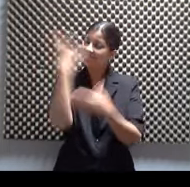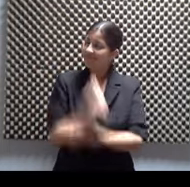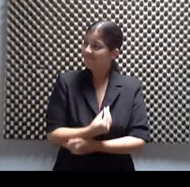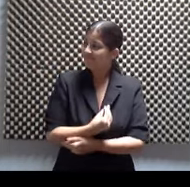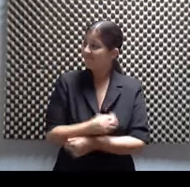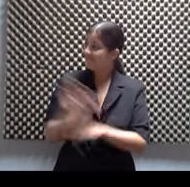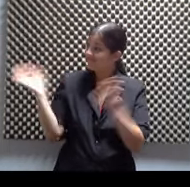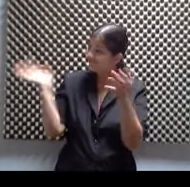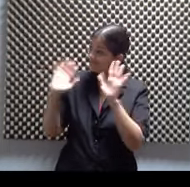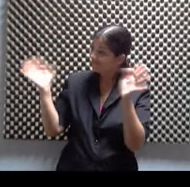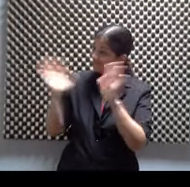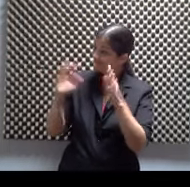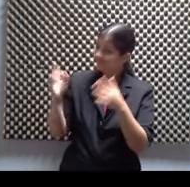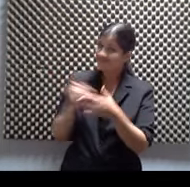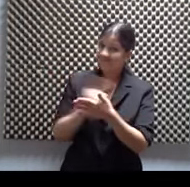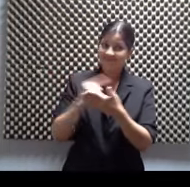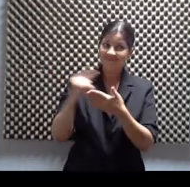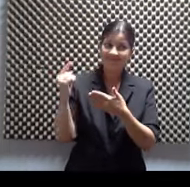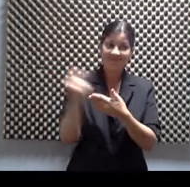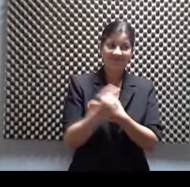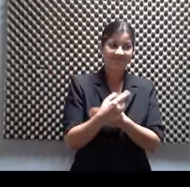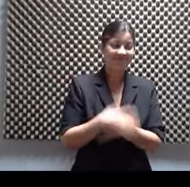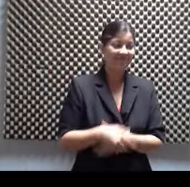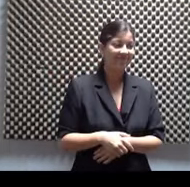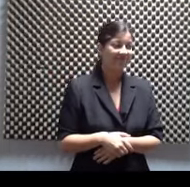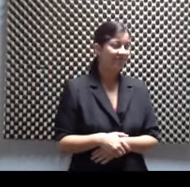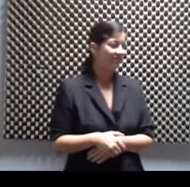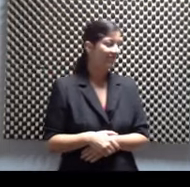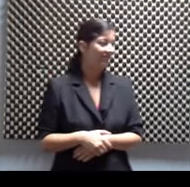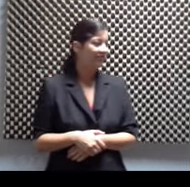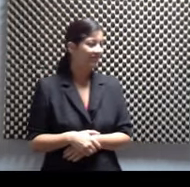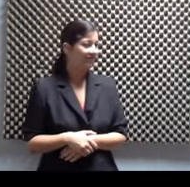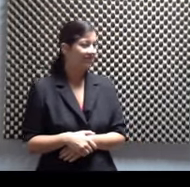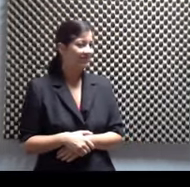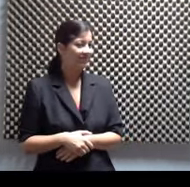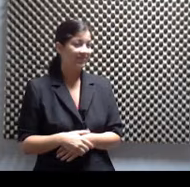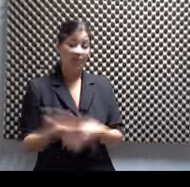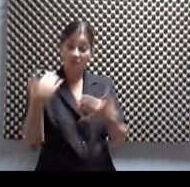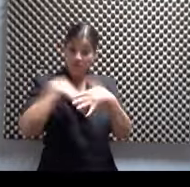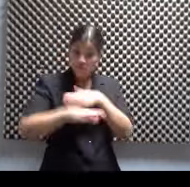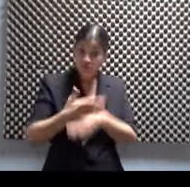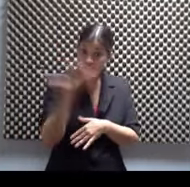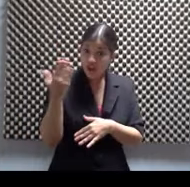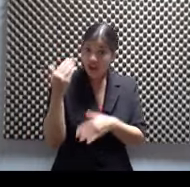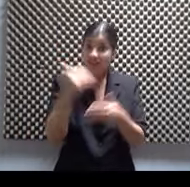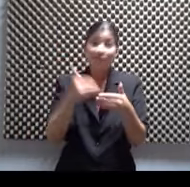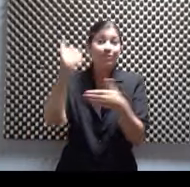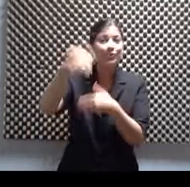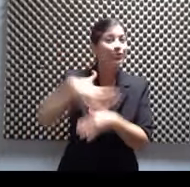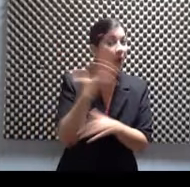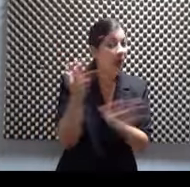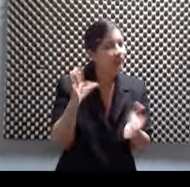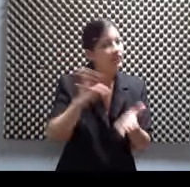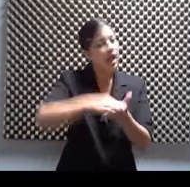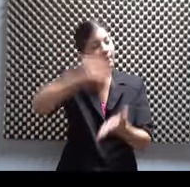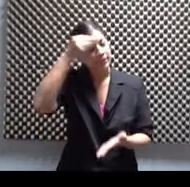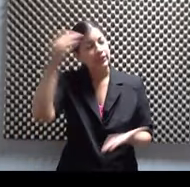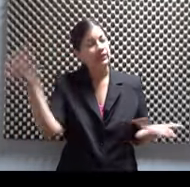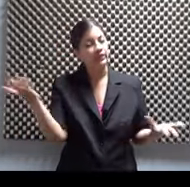semana que viene. Y como era, sin fusión, no hay evolución. No hay evolución. mío. Nos vemos. Linda semana. Bye,